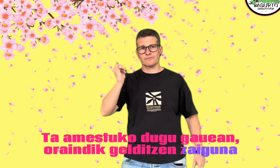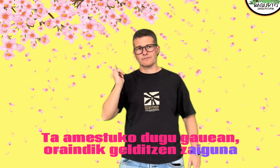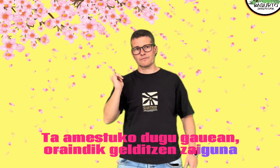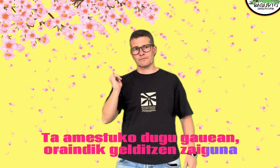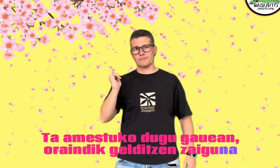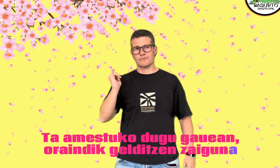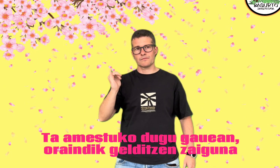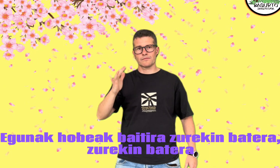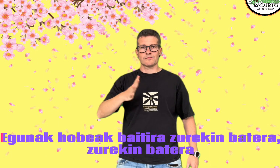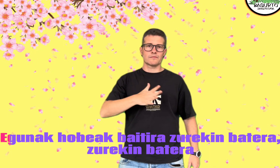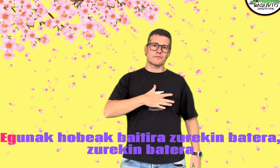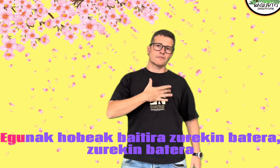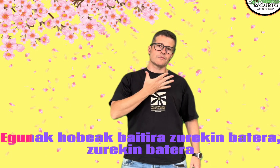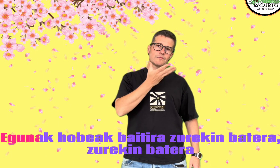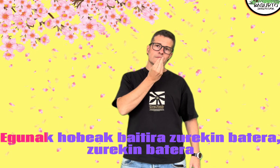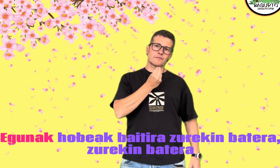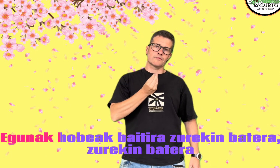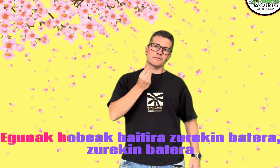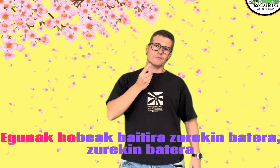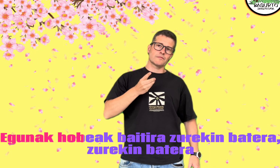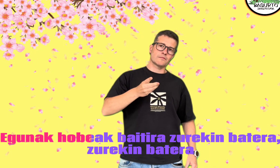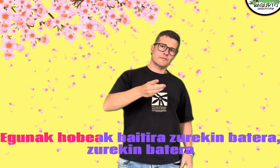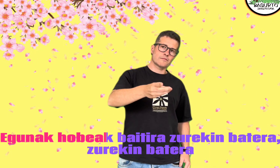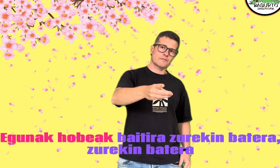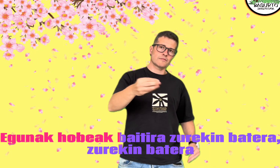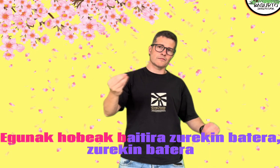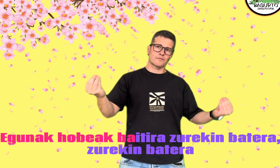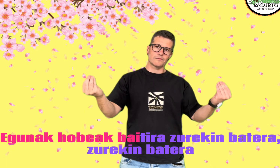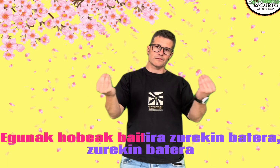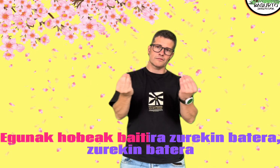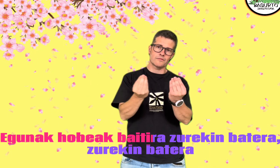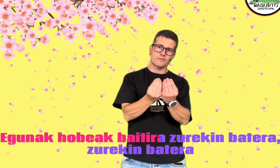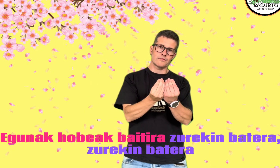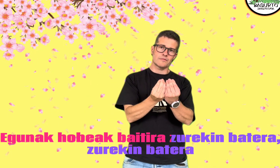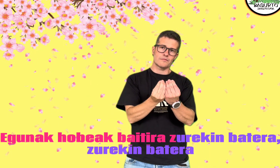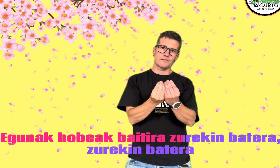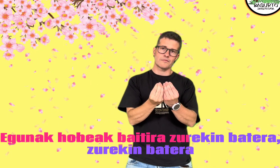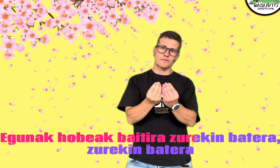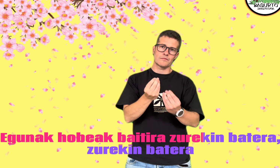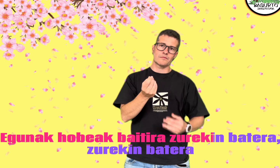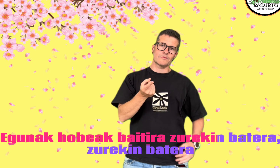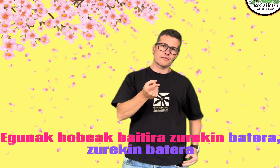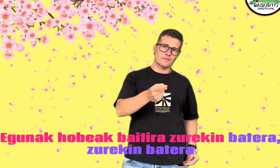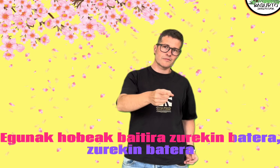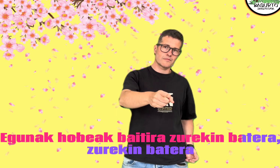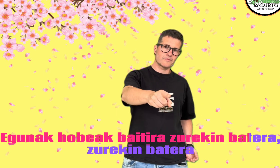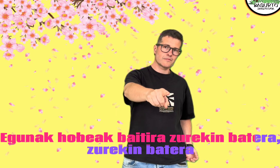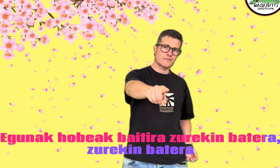ditzen zaiguna Egunako behak baitira zurekin batera